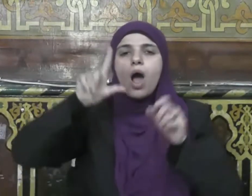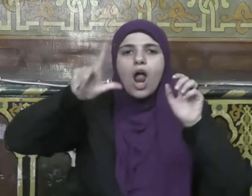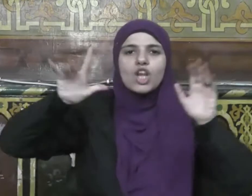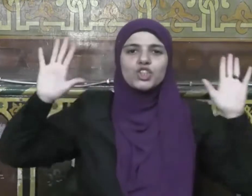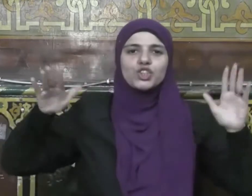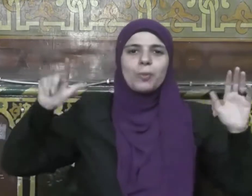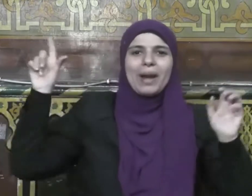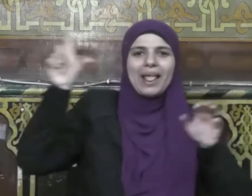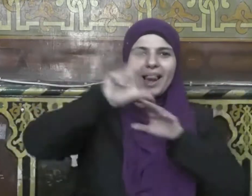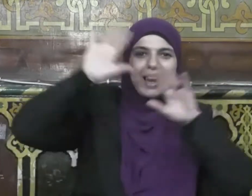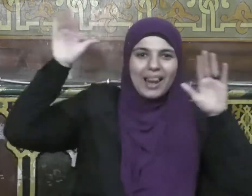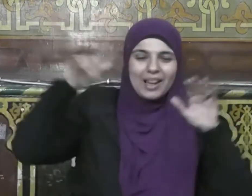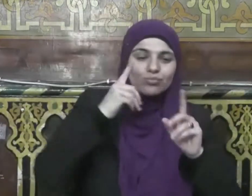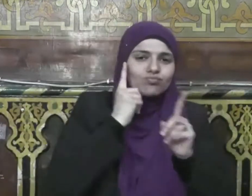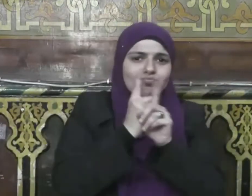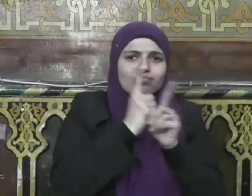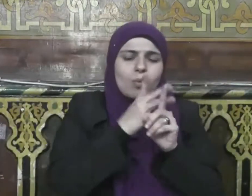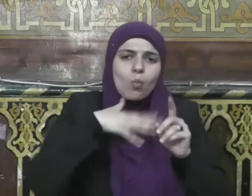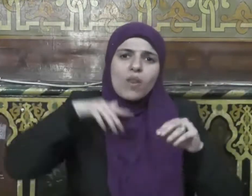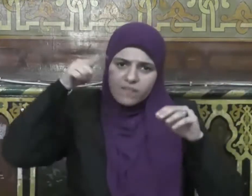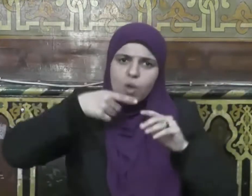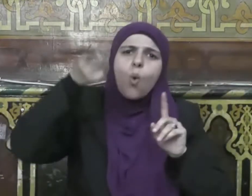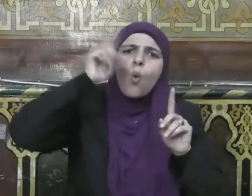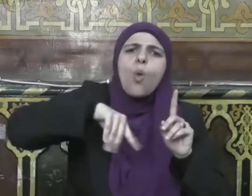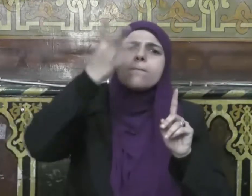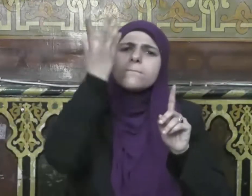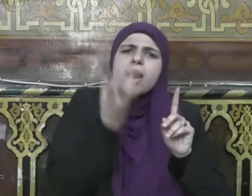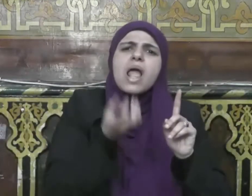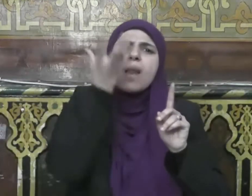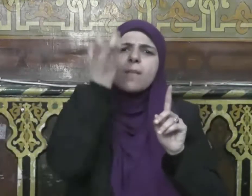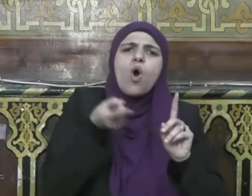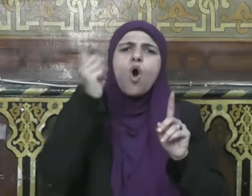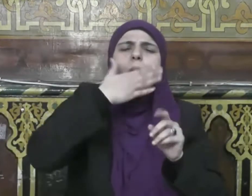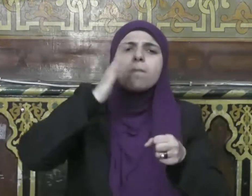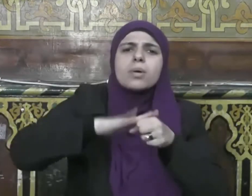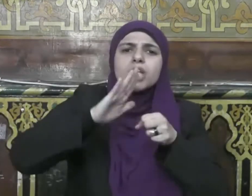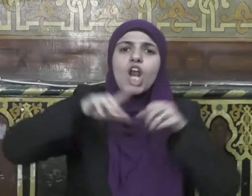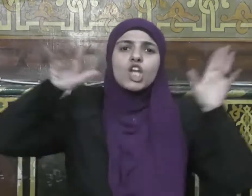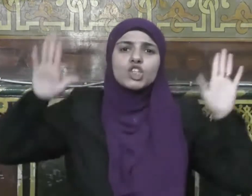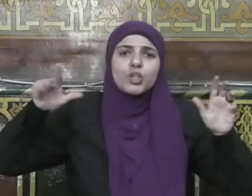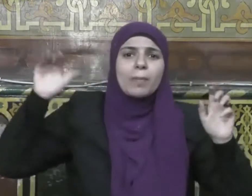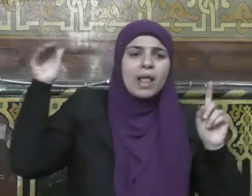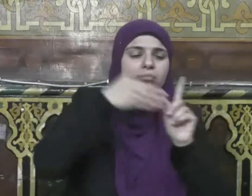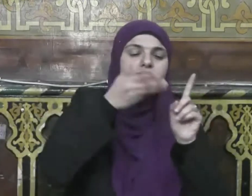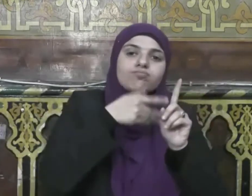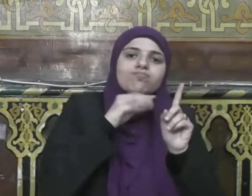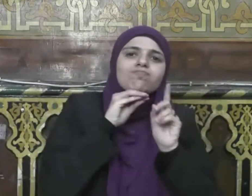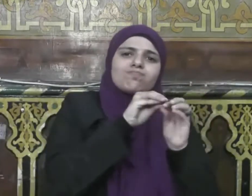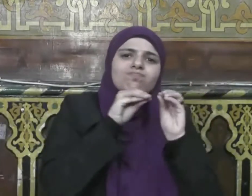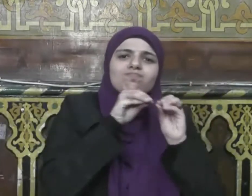رمضان فيدارسه الكرآن فلرسول الله صلى الله عليه وسلم